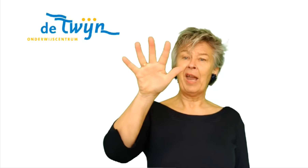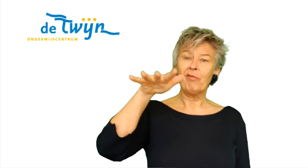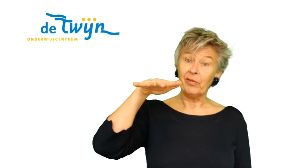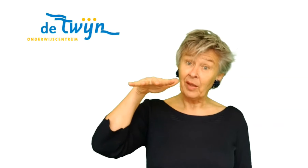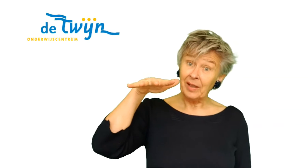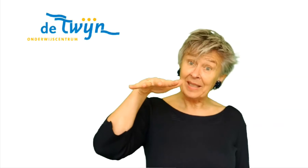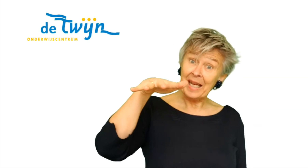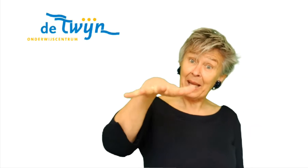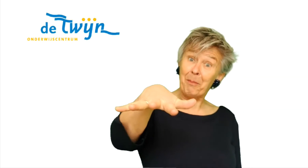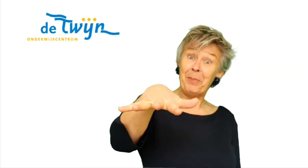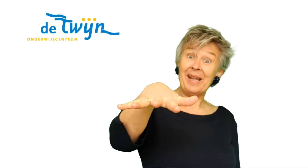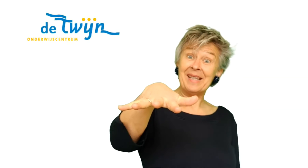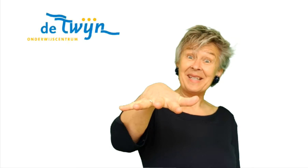vijfhand. Dat je er bent.